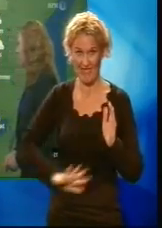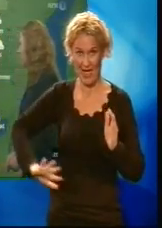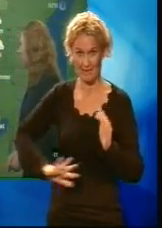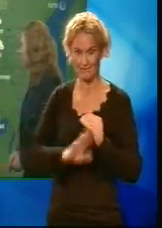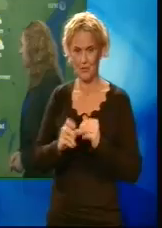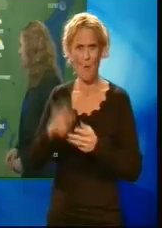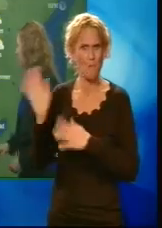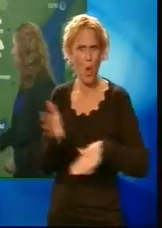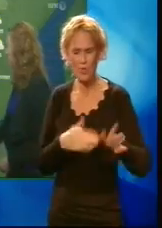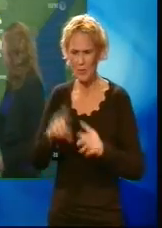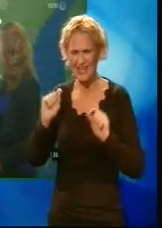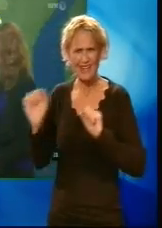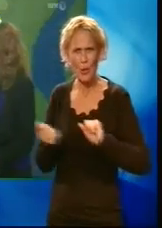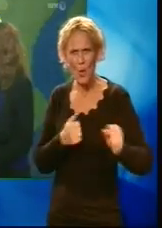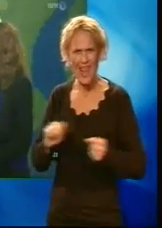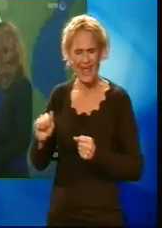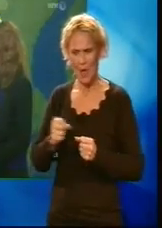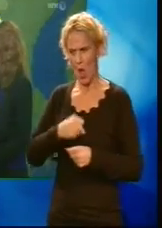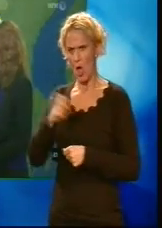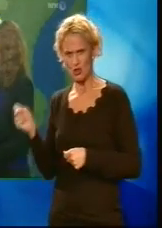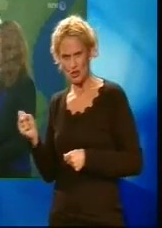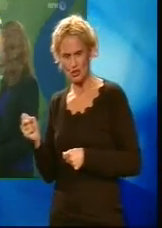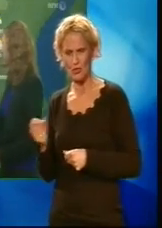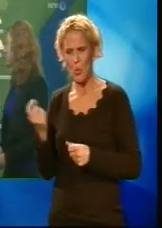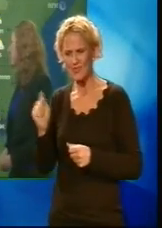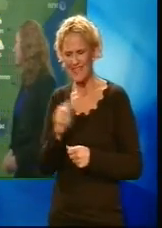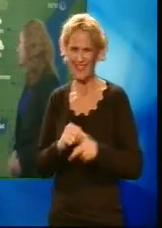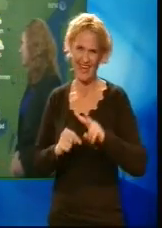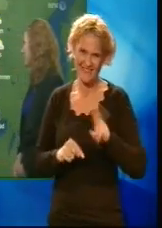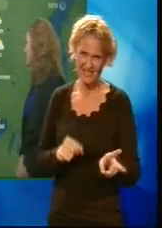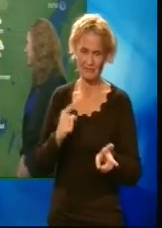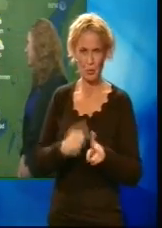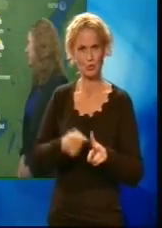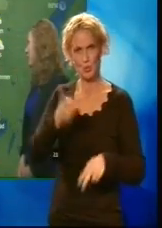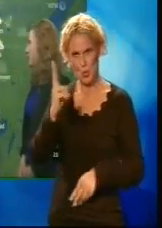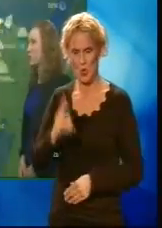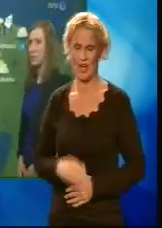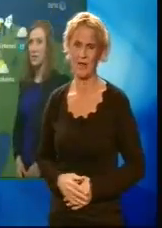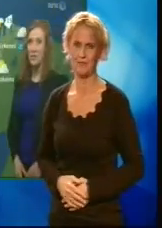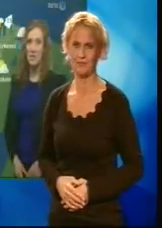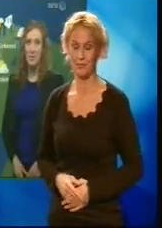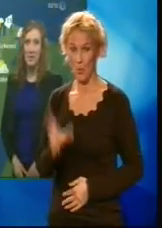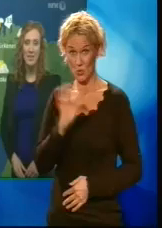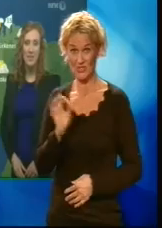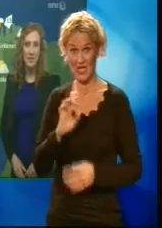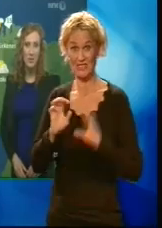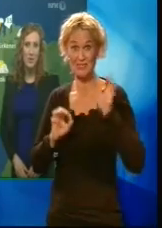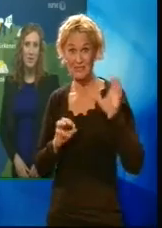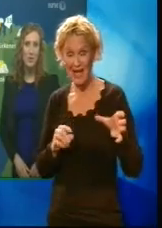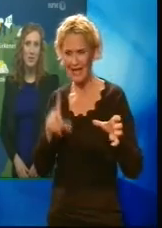opp mot liten kuling omkring en østlig retning utsatte steder i vest og nord. På onsdag får Spitsbergen litt skyer det snø